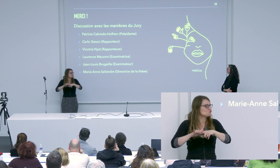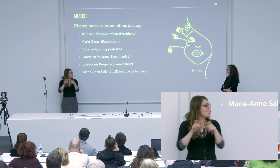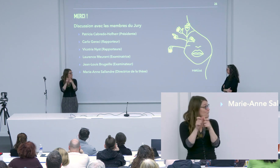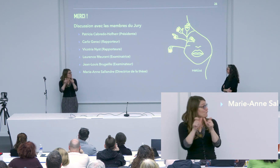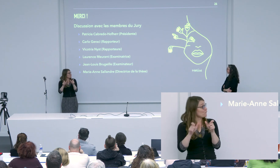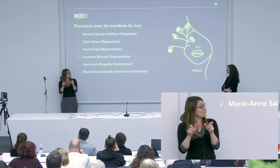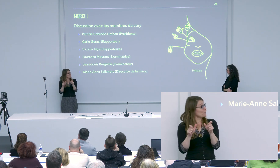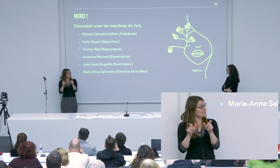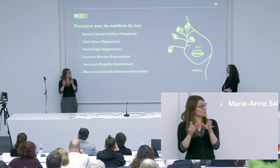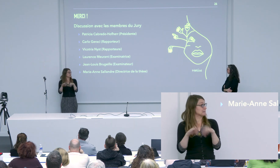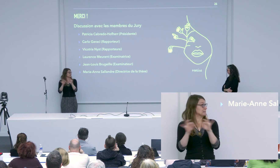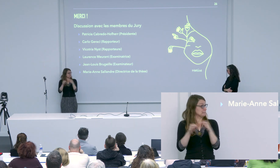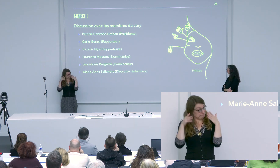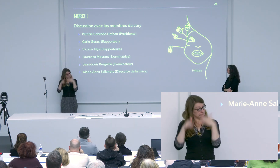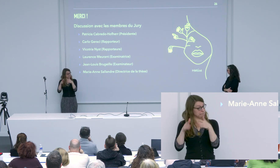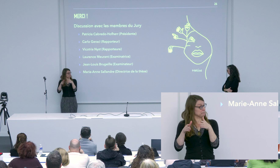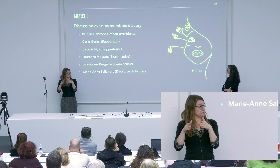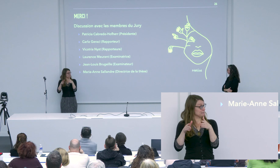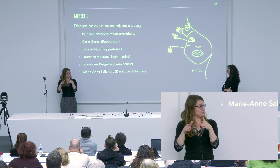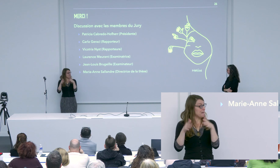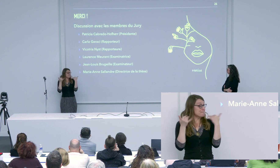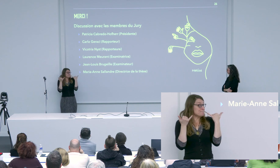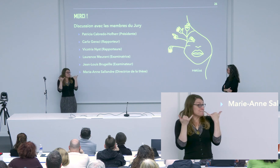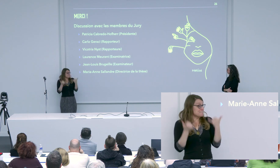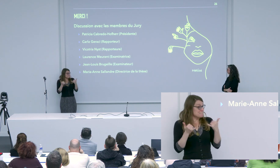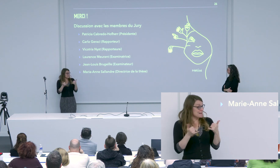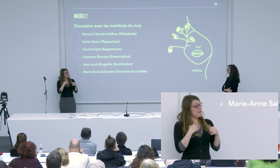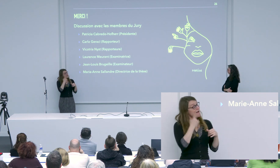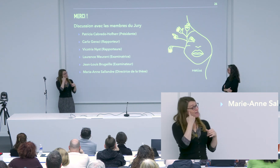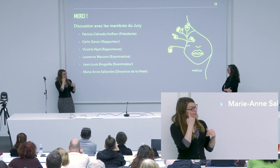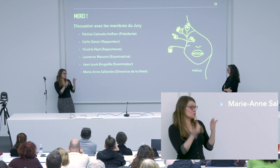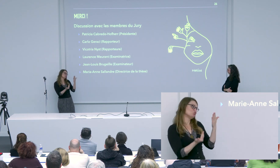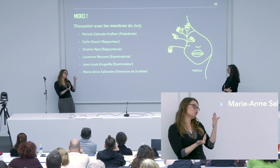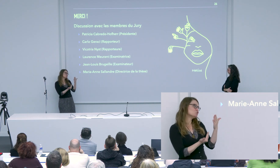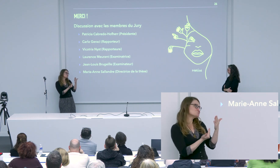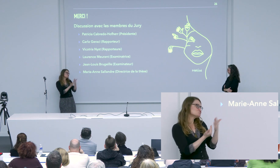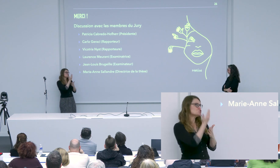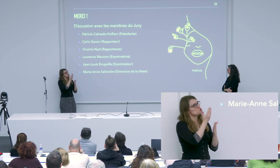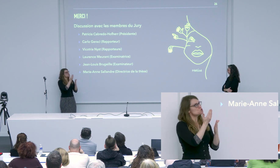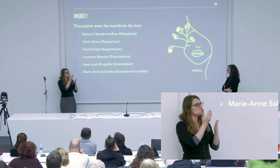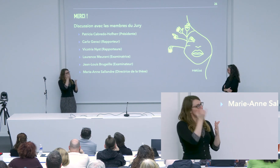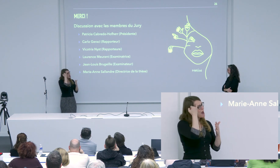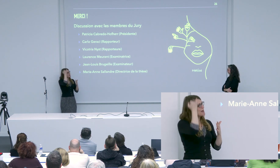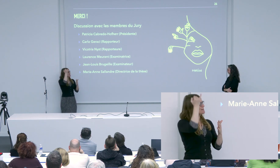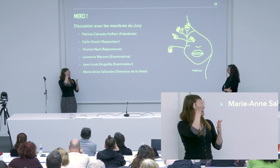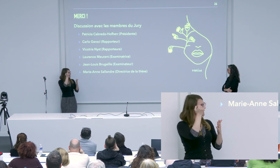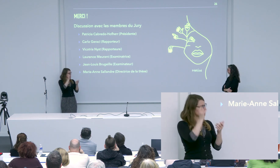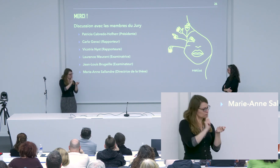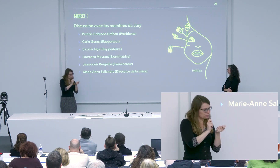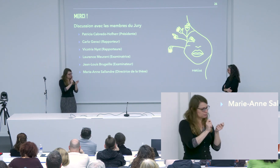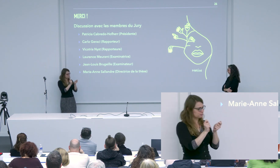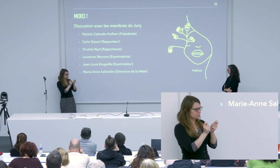phonologie ? Pas sûr. a de la morphologie, ça c'est sûr. mais est-ce qu'il de la phonologie ? Pas sûr. Maintenant, les choses sont un peu différentes.